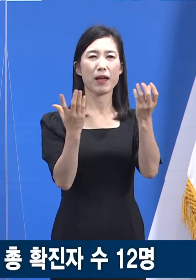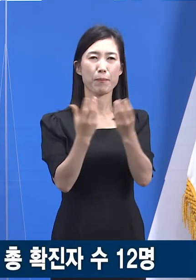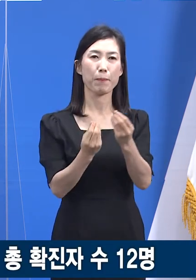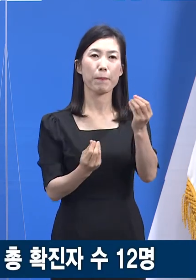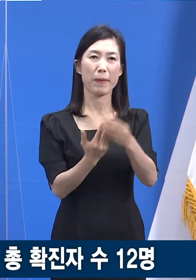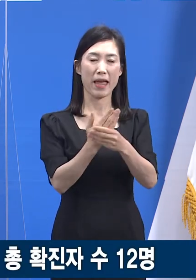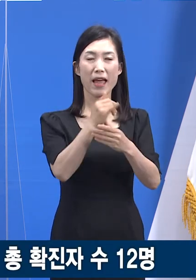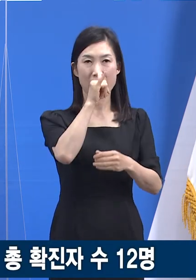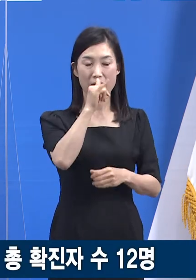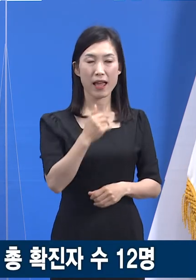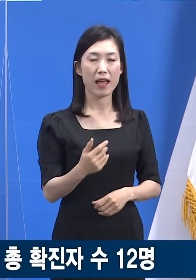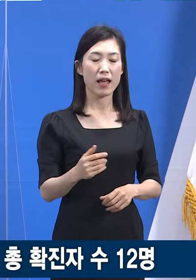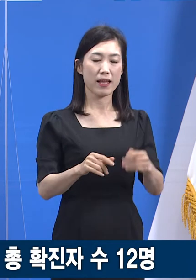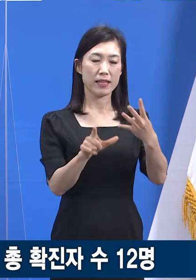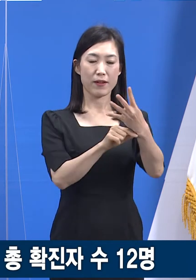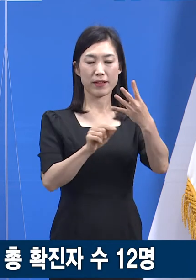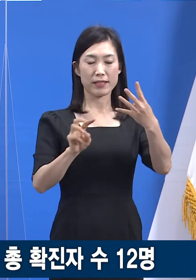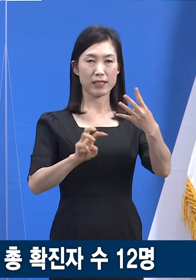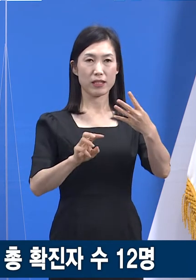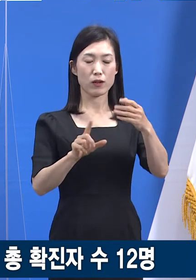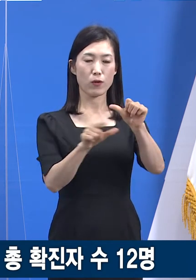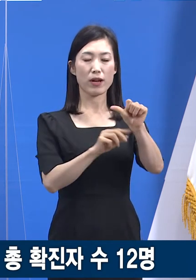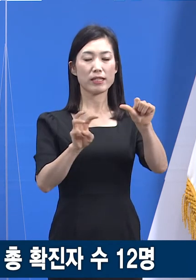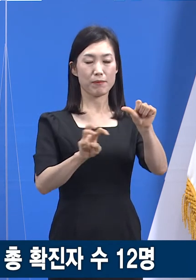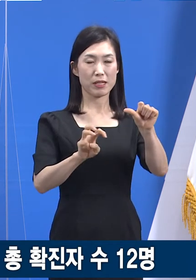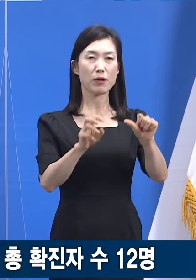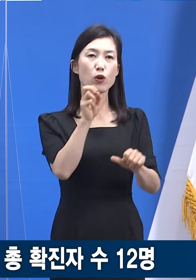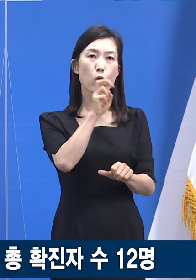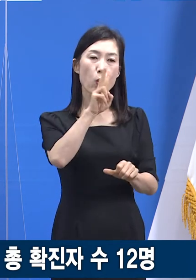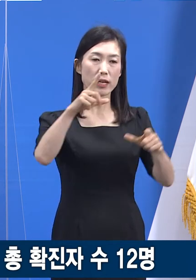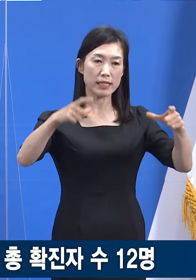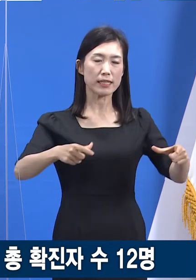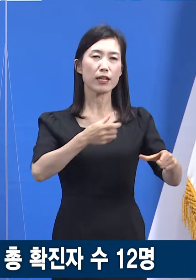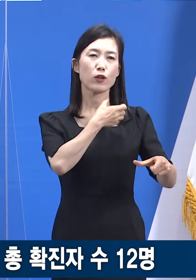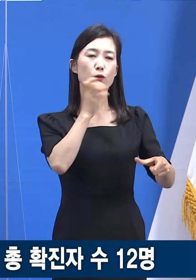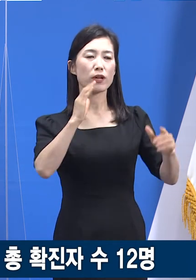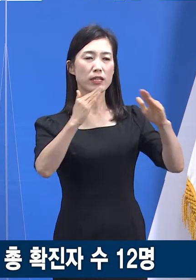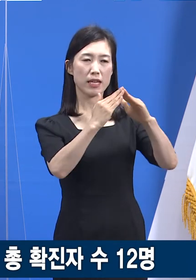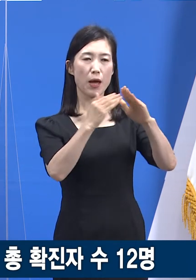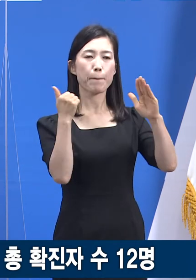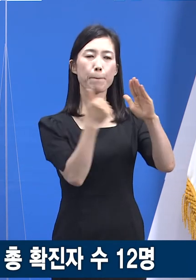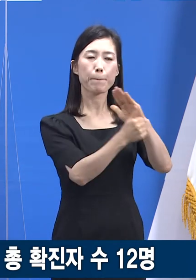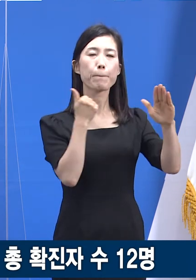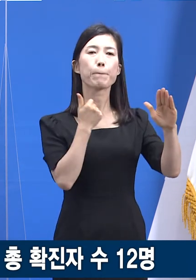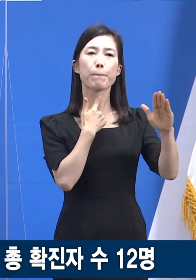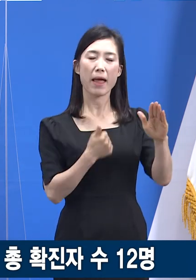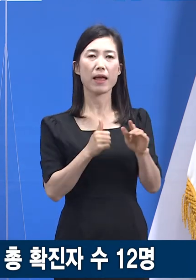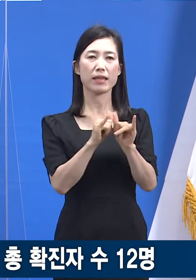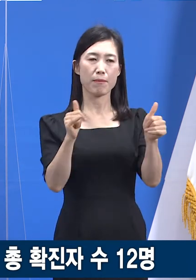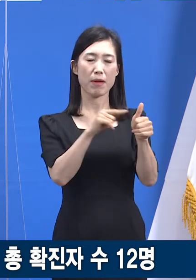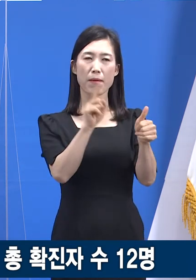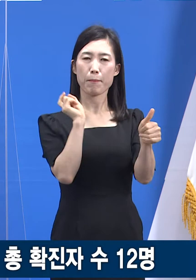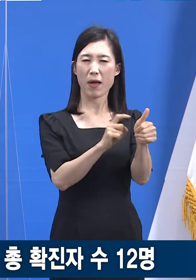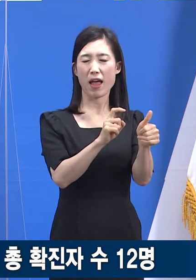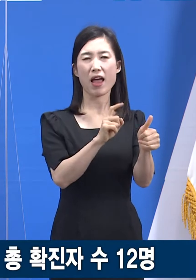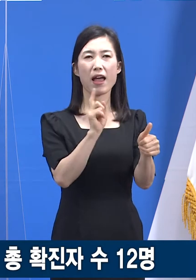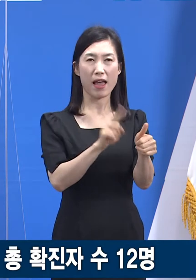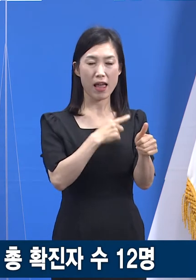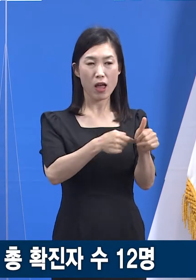지난달 30일 용인시 소재 노인정을 방문한 분 1명이 확진 판정을 받아